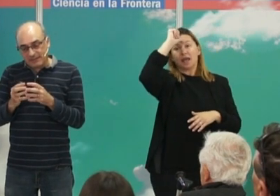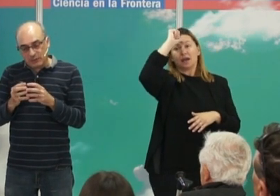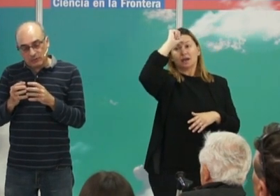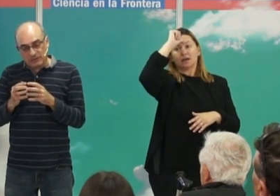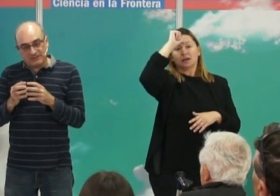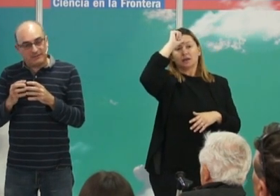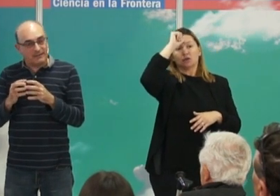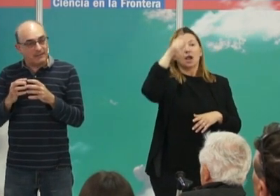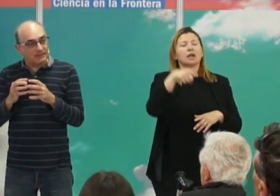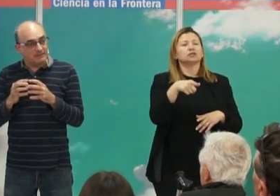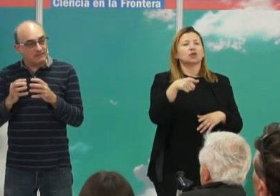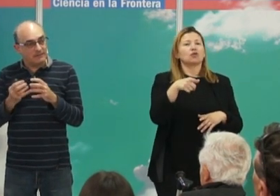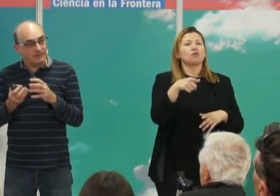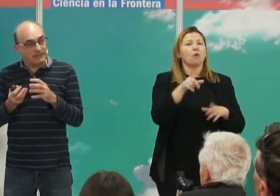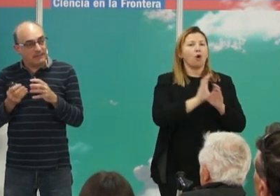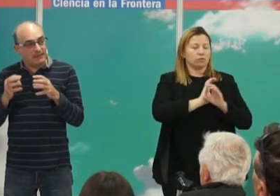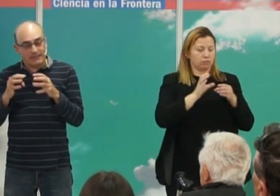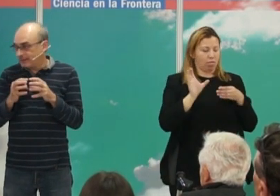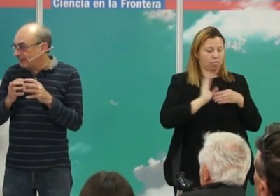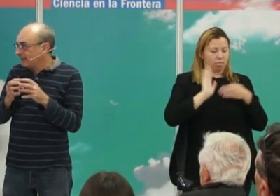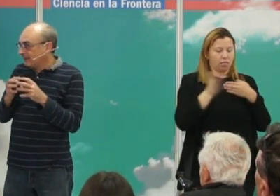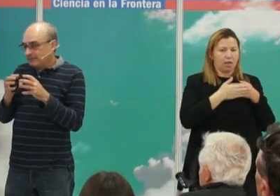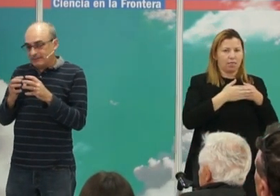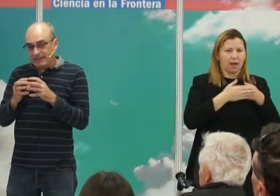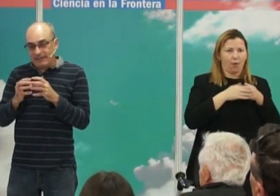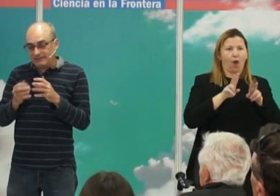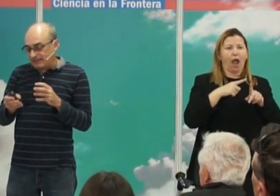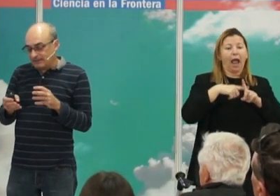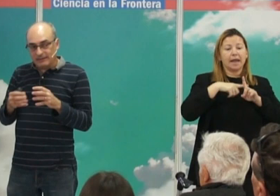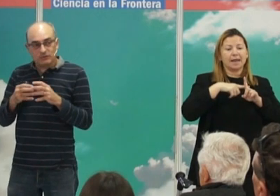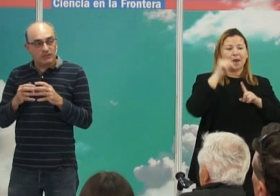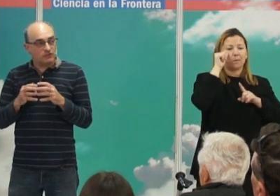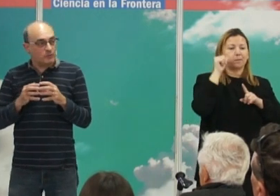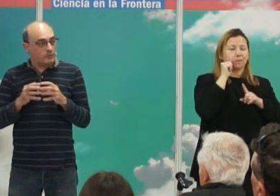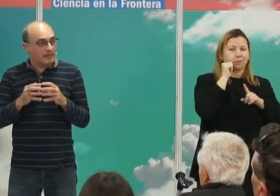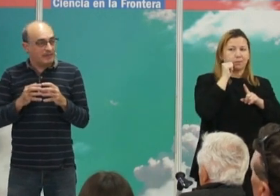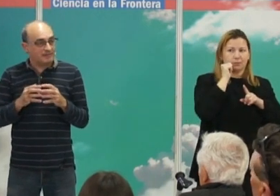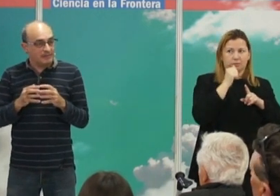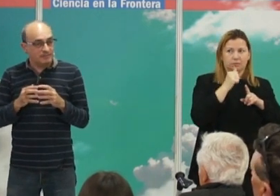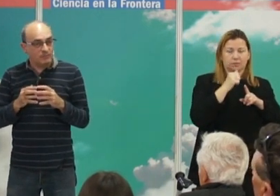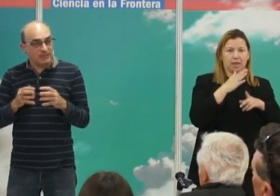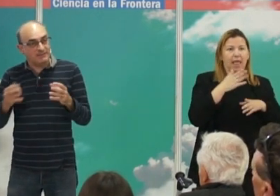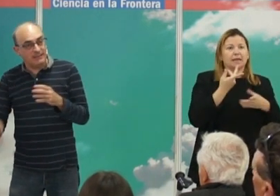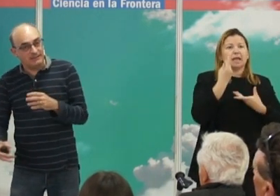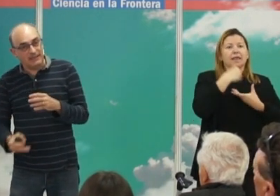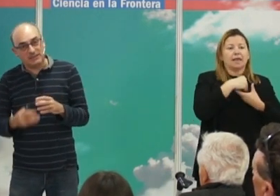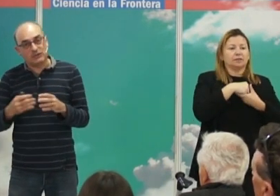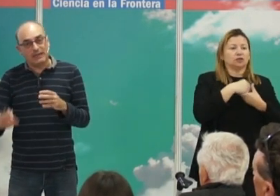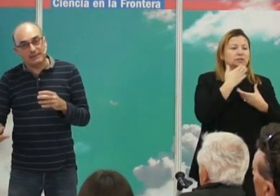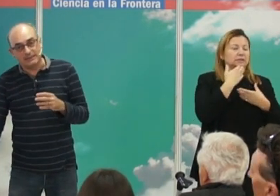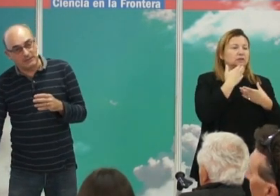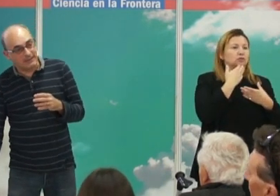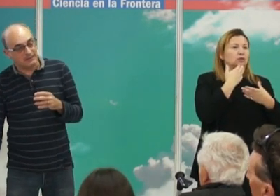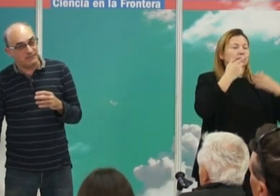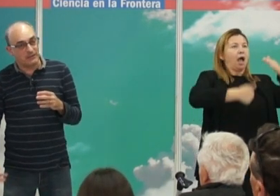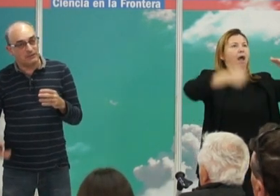entidades reproductivas cerradas. En general, la gente se casa dentro de su propia casta, porque si te casas